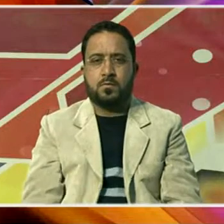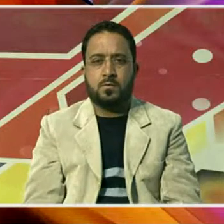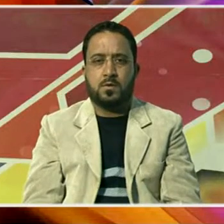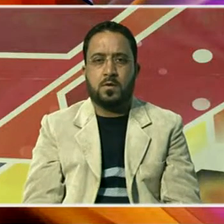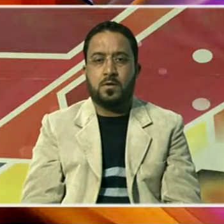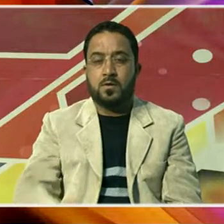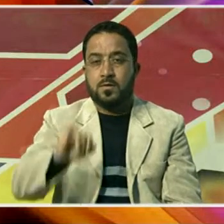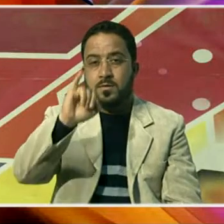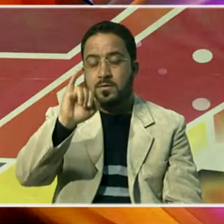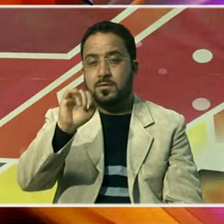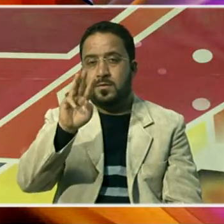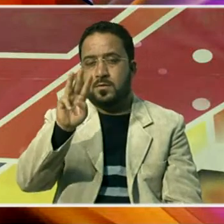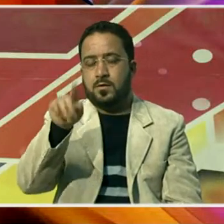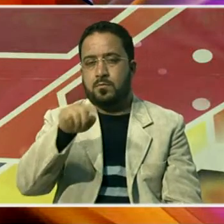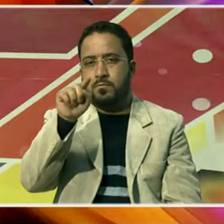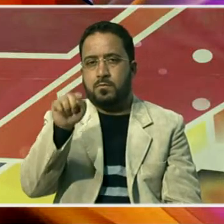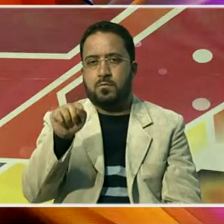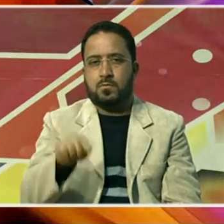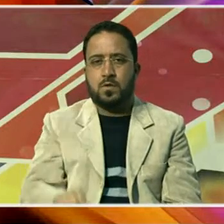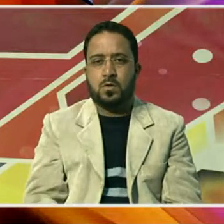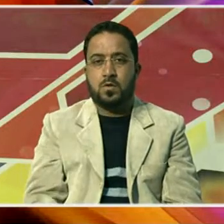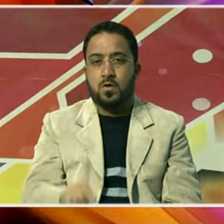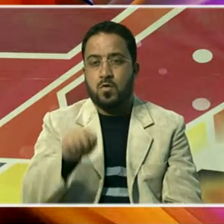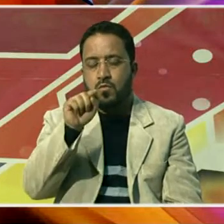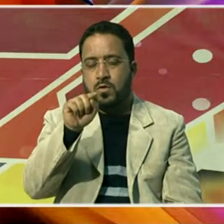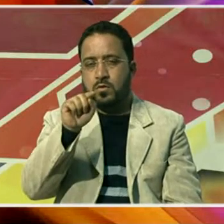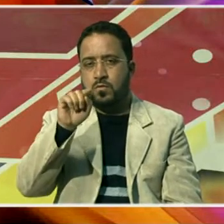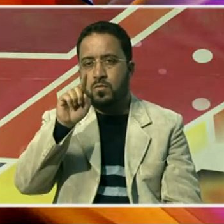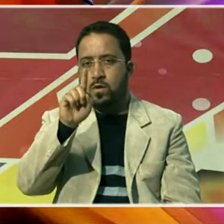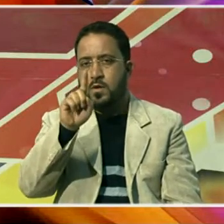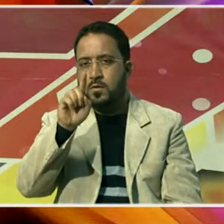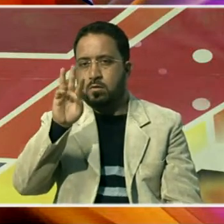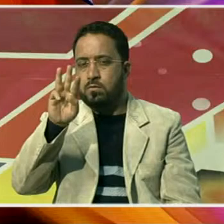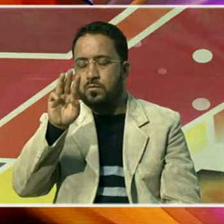اشاریہ ایک چار فیصد ہو گئی ہے